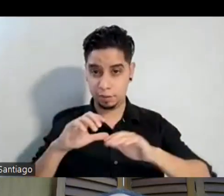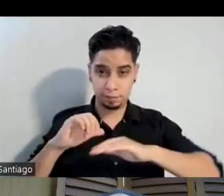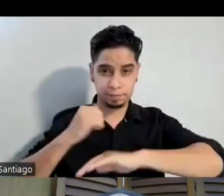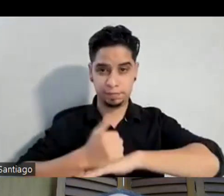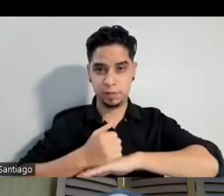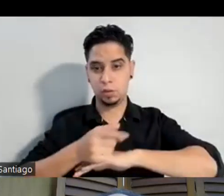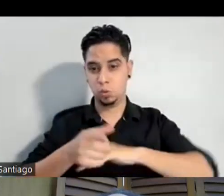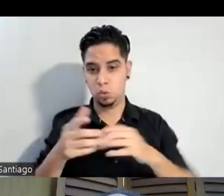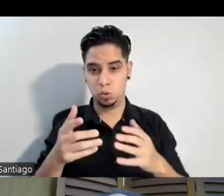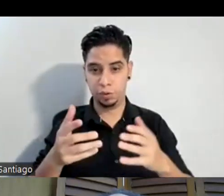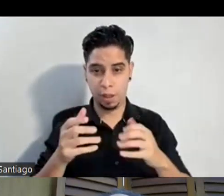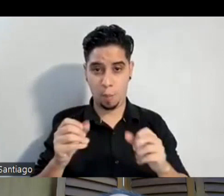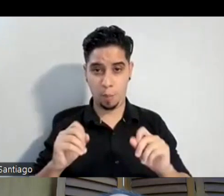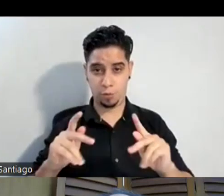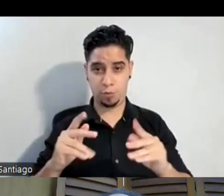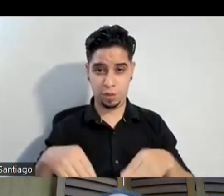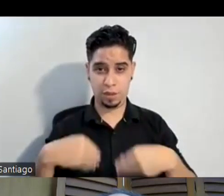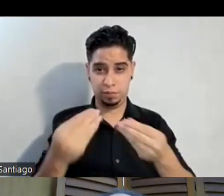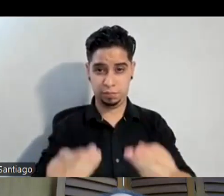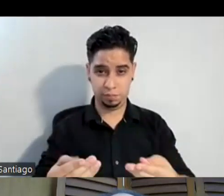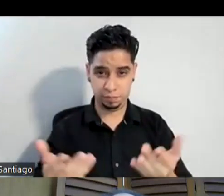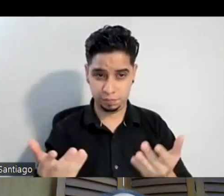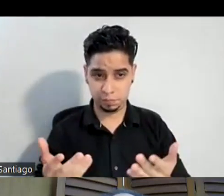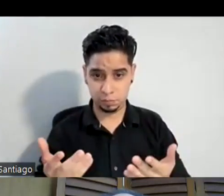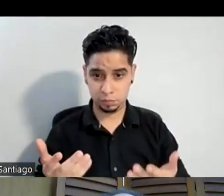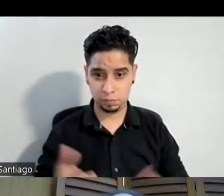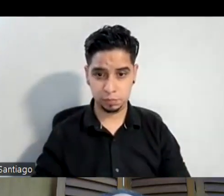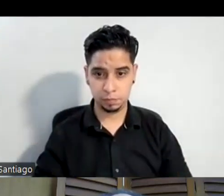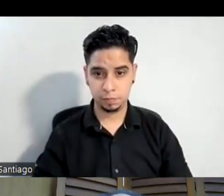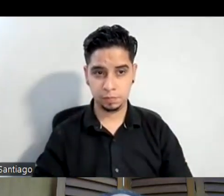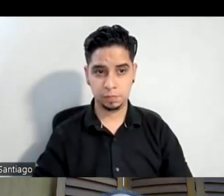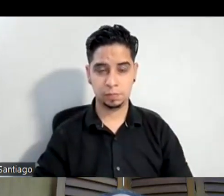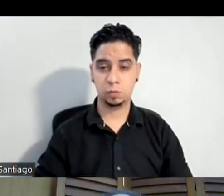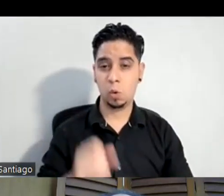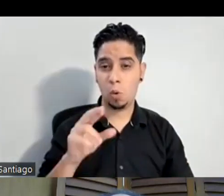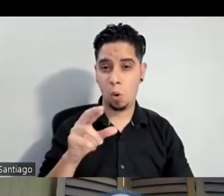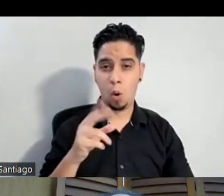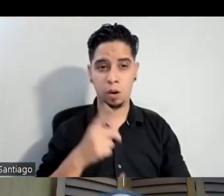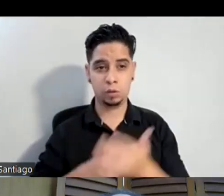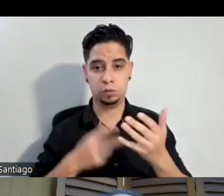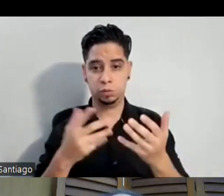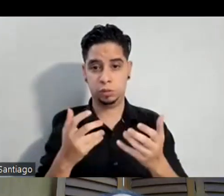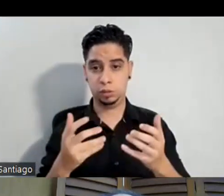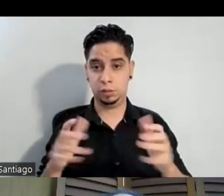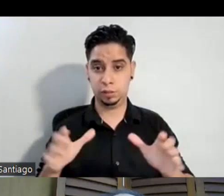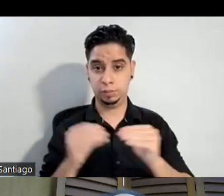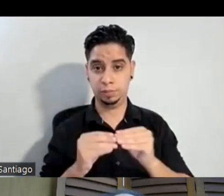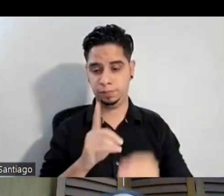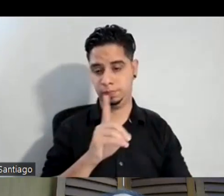dieran no sé este personaje algo que conozca o que quieras hacer más drama que comedia o más comedia que drama